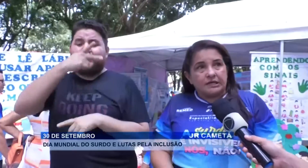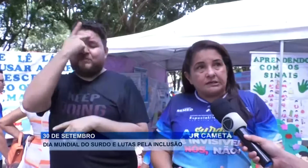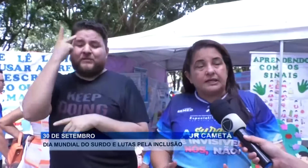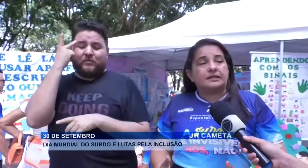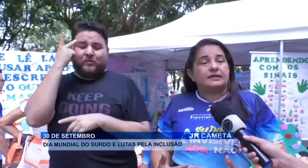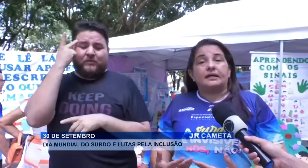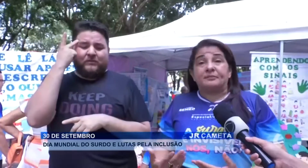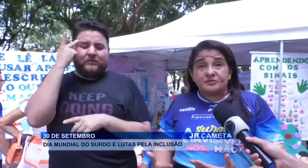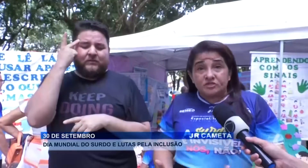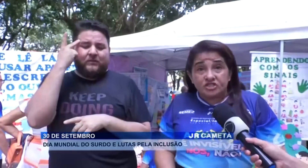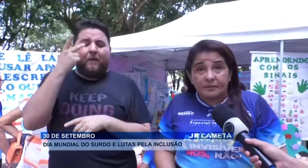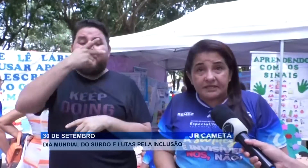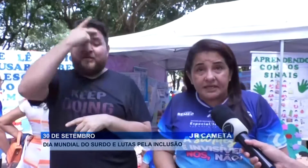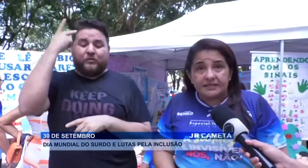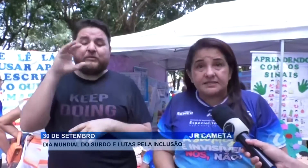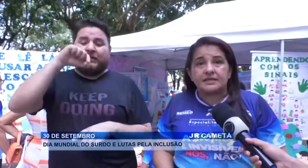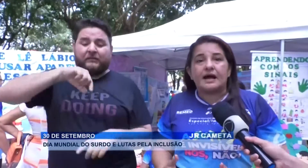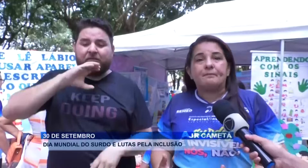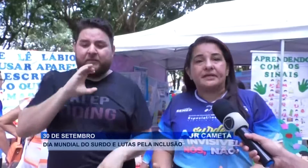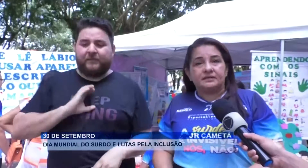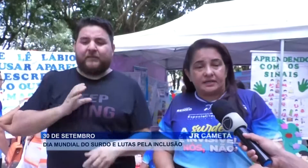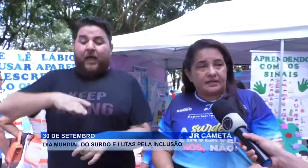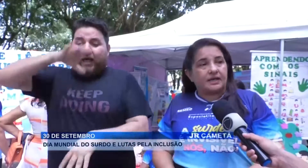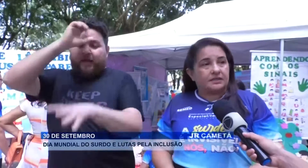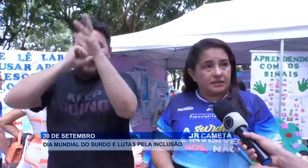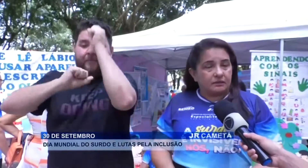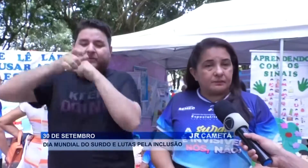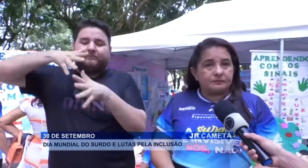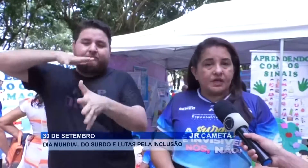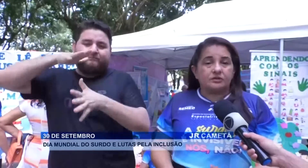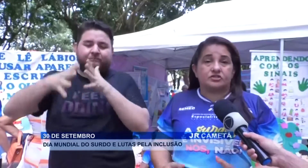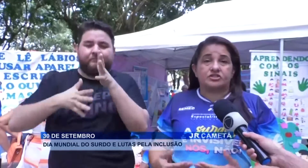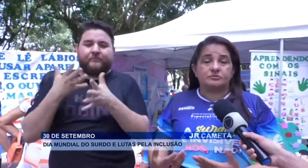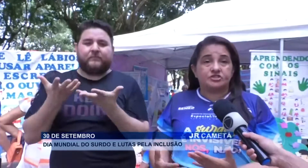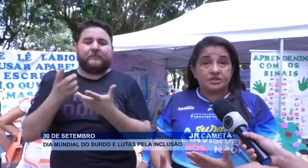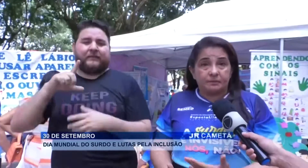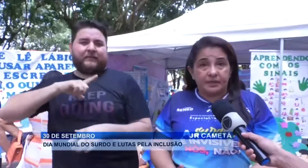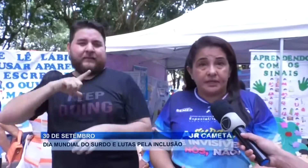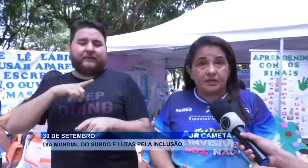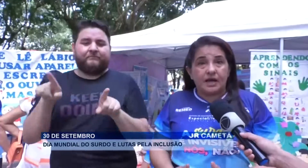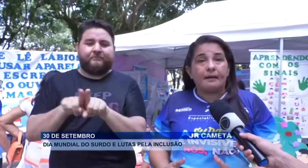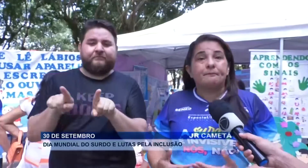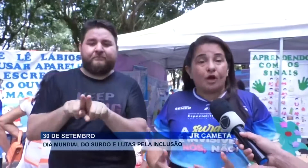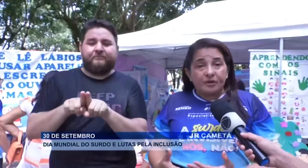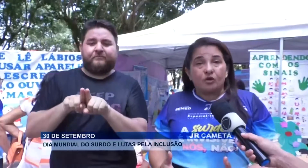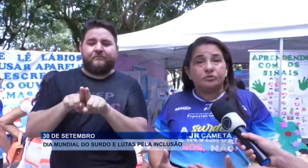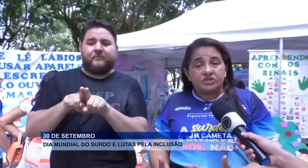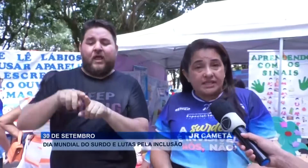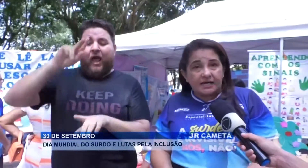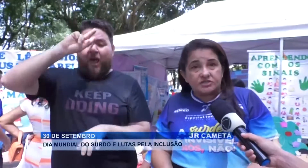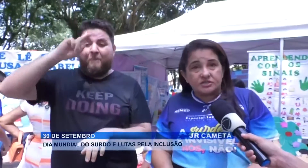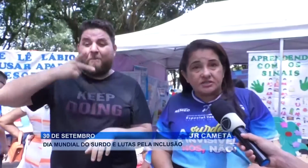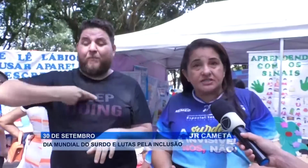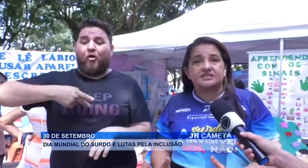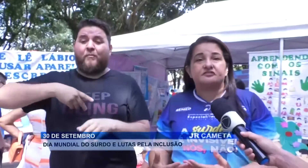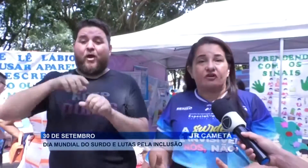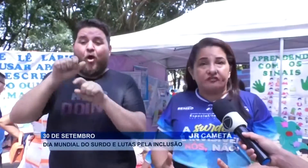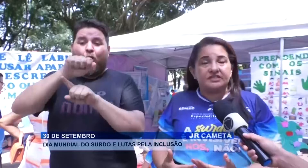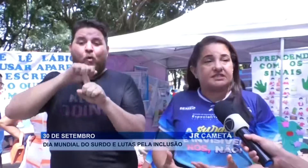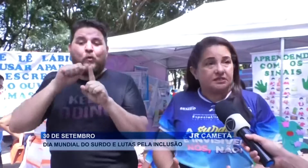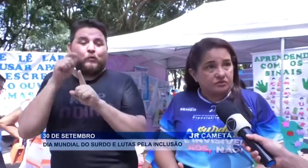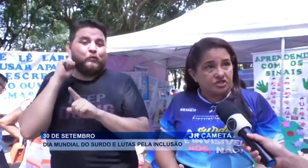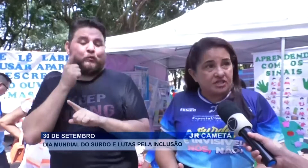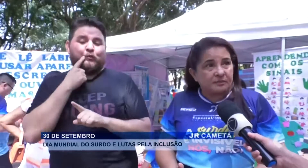cametaense aprenderem a língua. Nós temos também a própria comunidade que